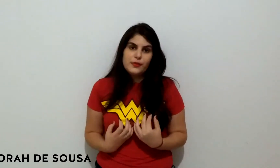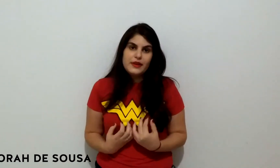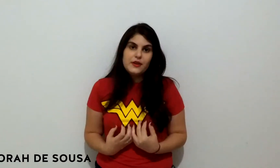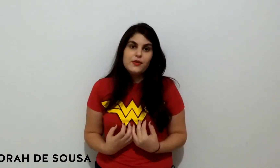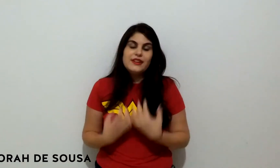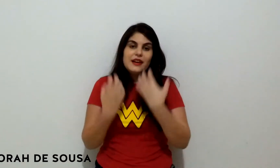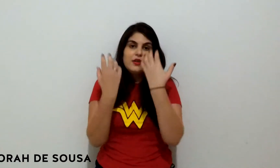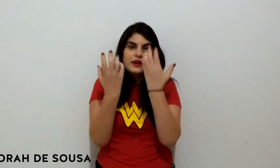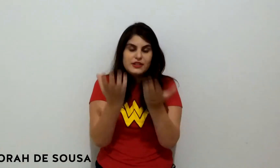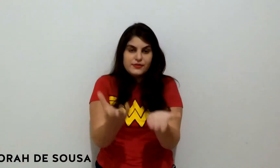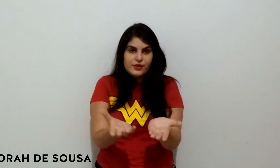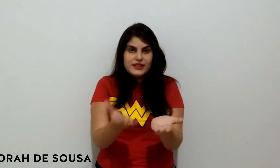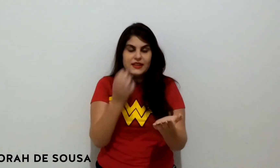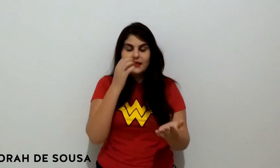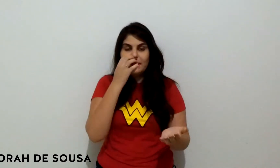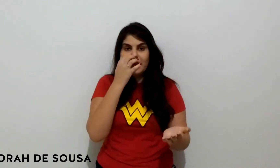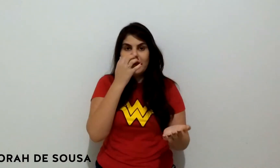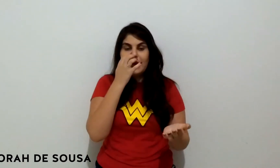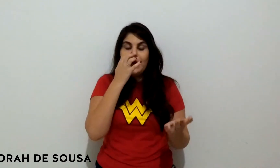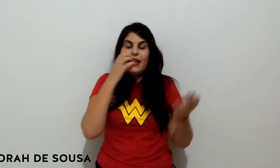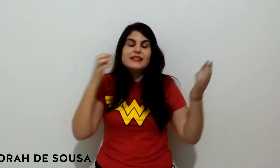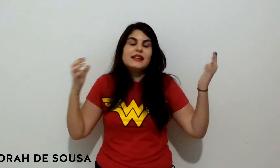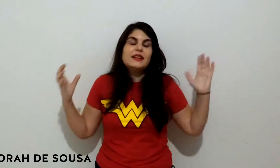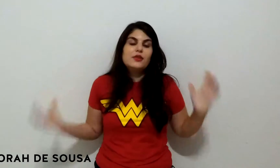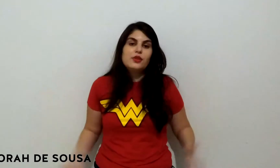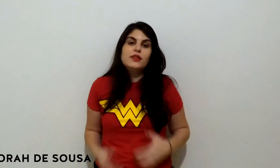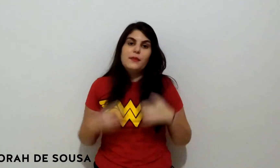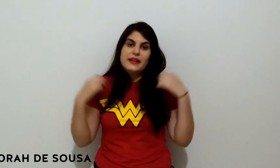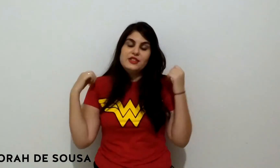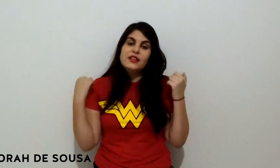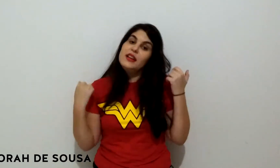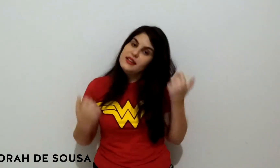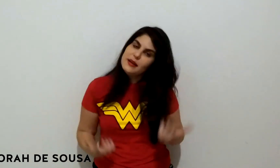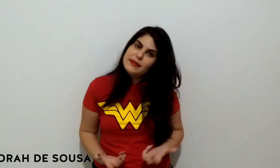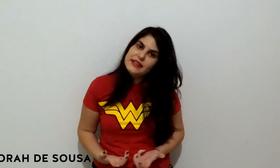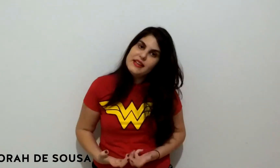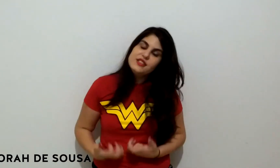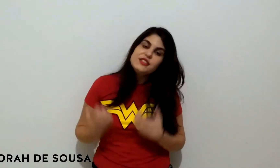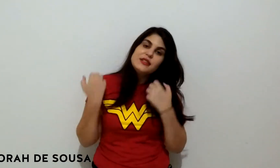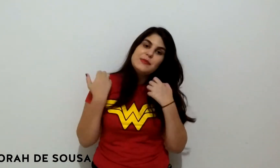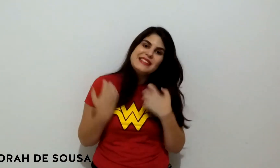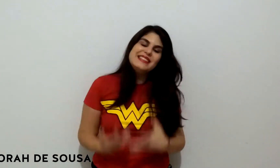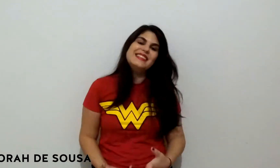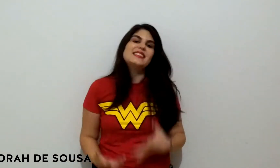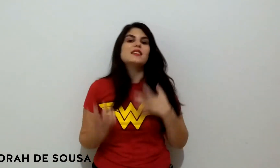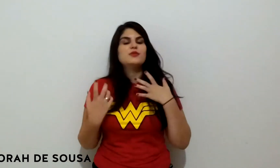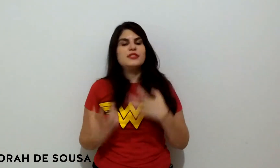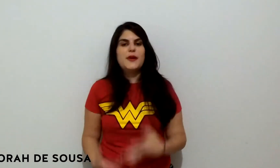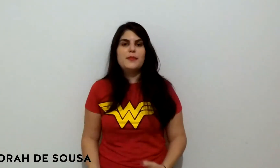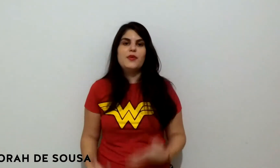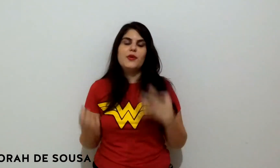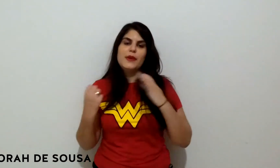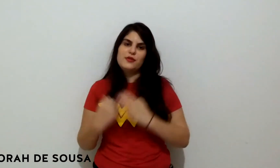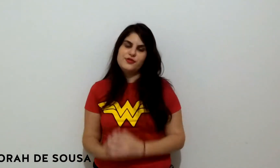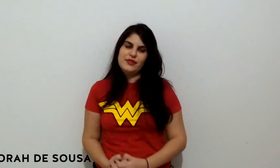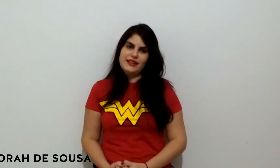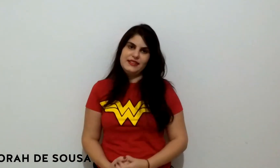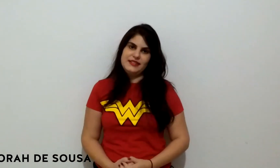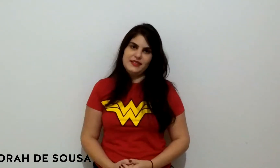meu, que agora é de vocês também, esse canal totalmente independente que precisa do seu apoio pra continuar crescendo.